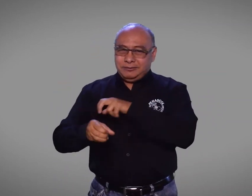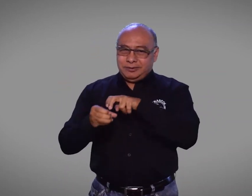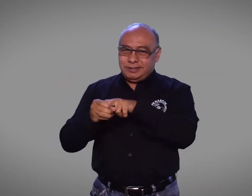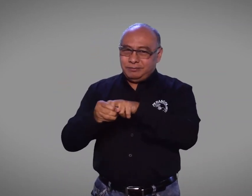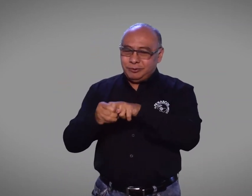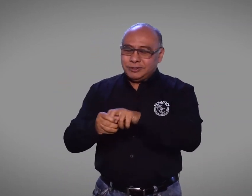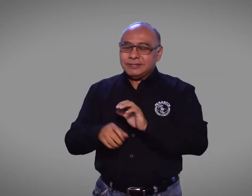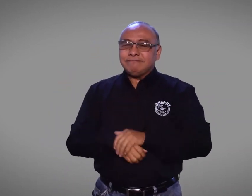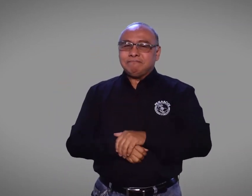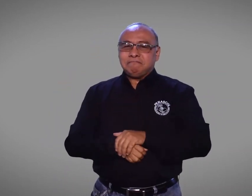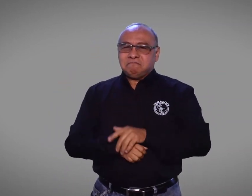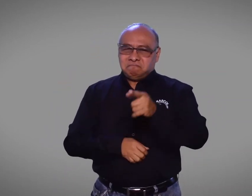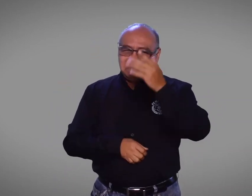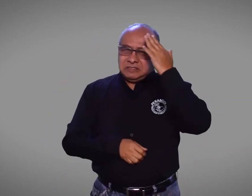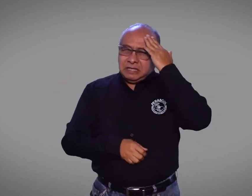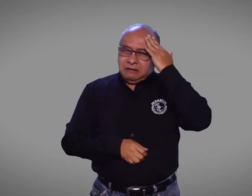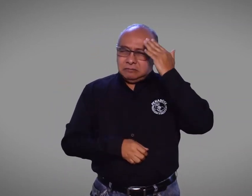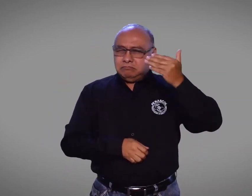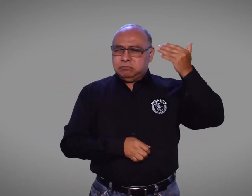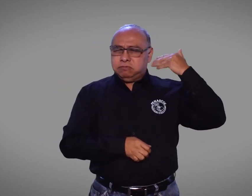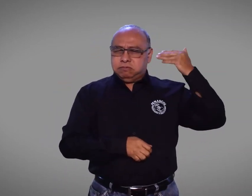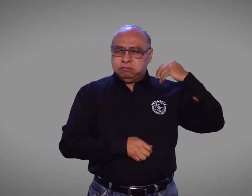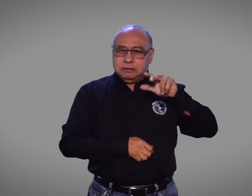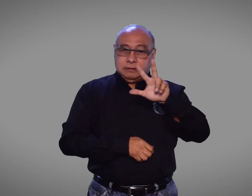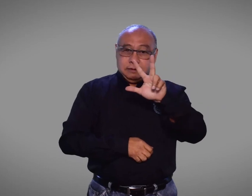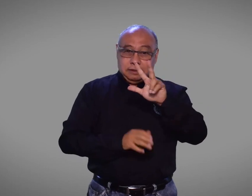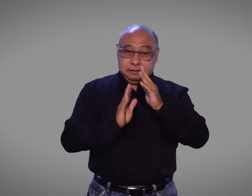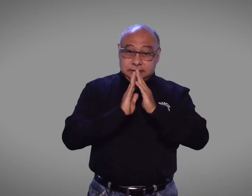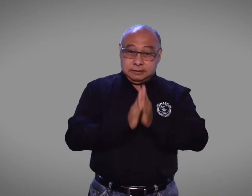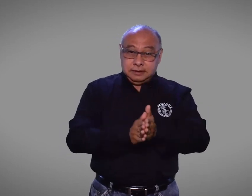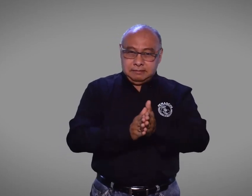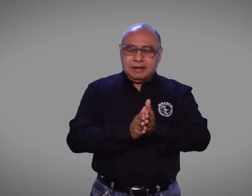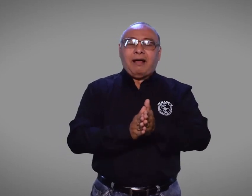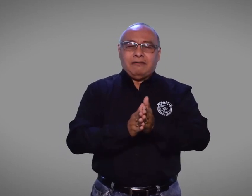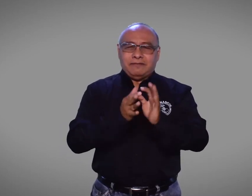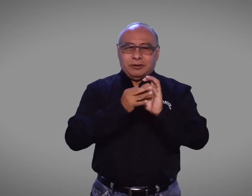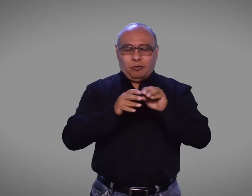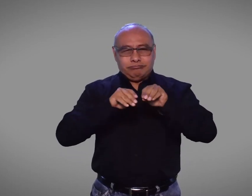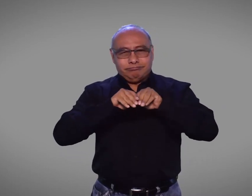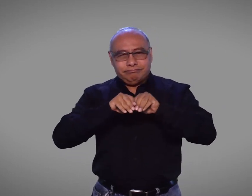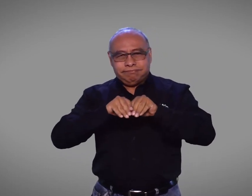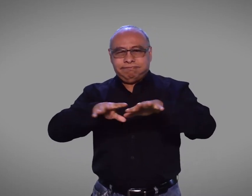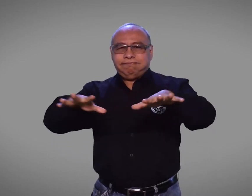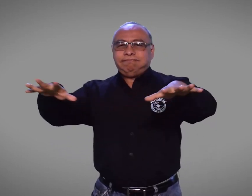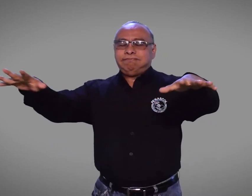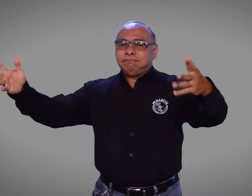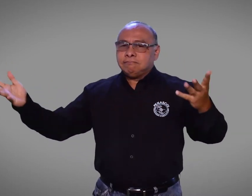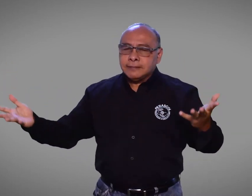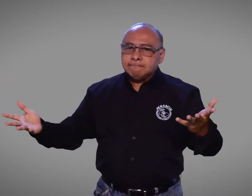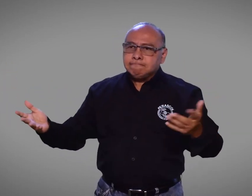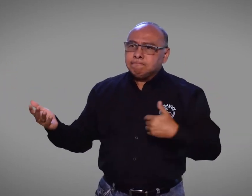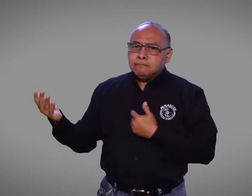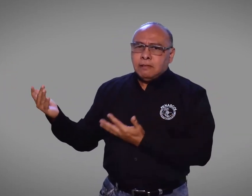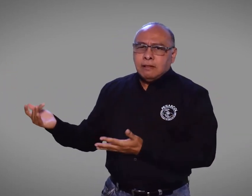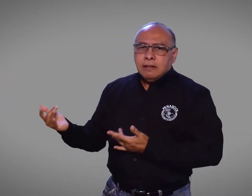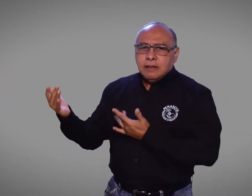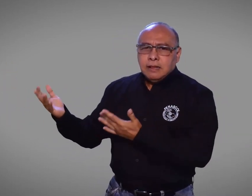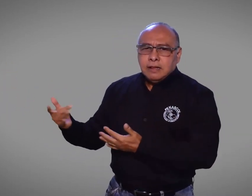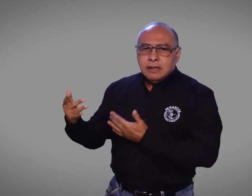licencia de conducción. El pasado 3 de diciembre hicimos una publicación, ya que el Ministerio de Transporte no daba